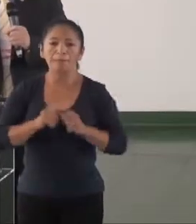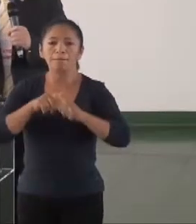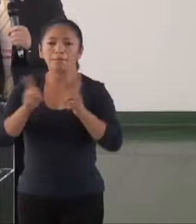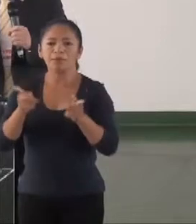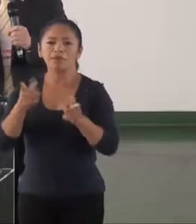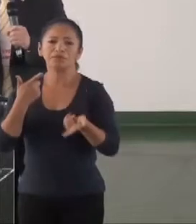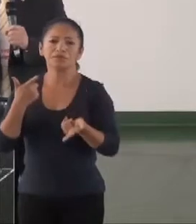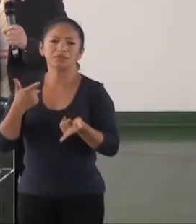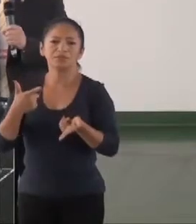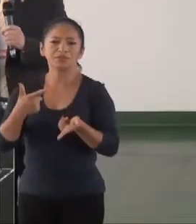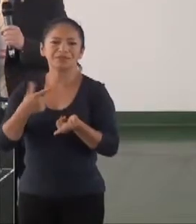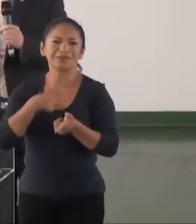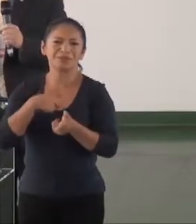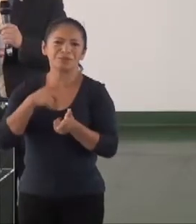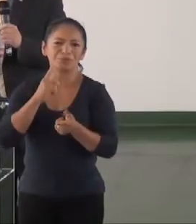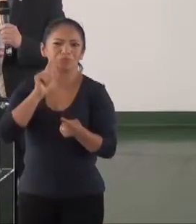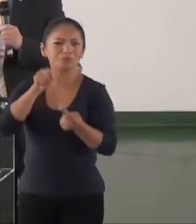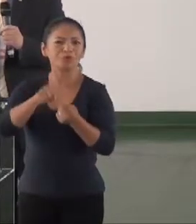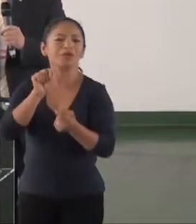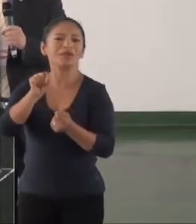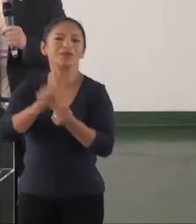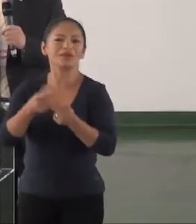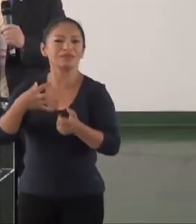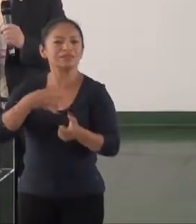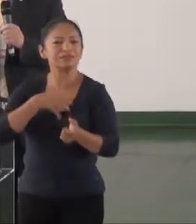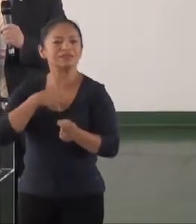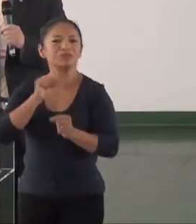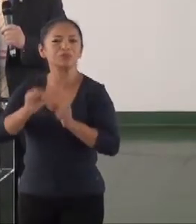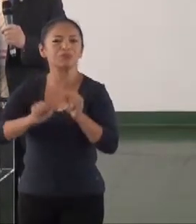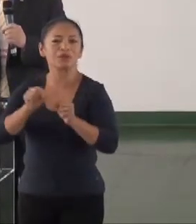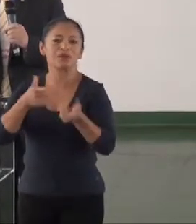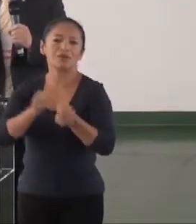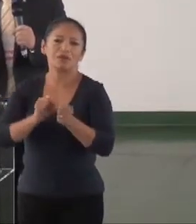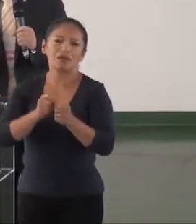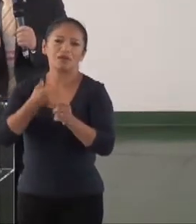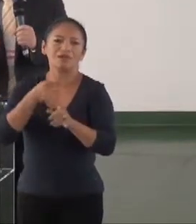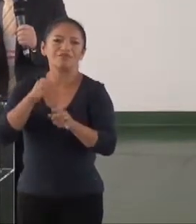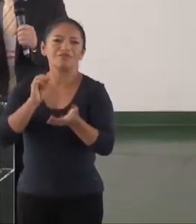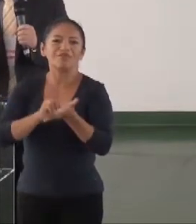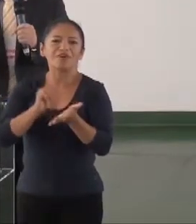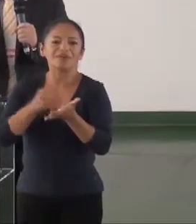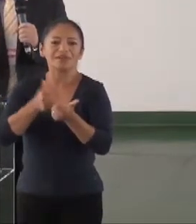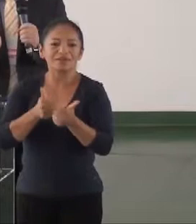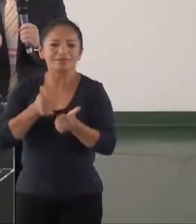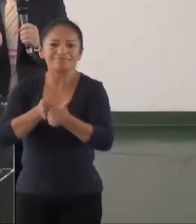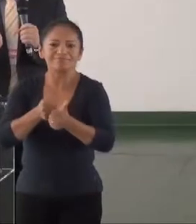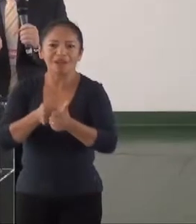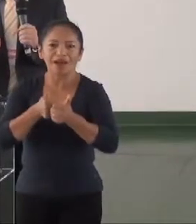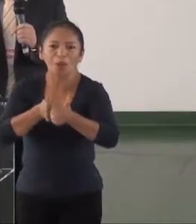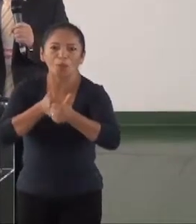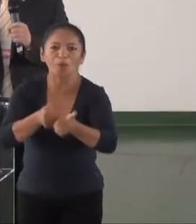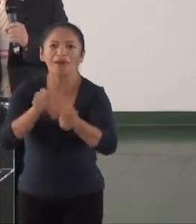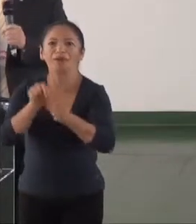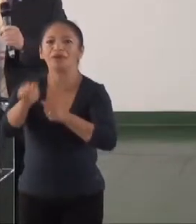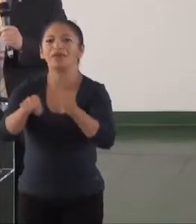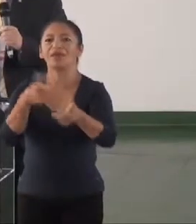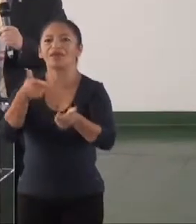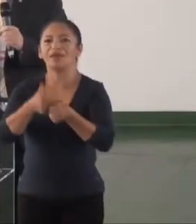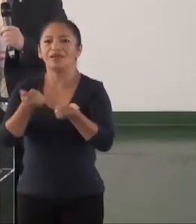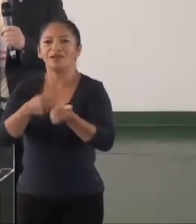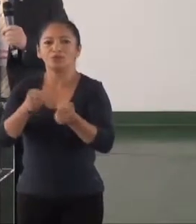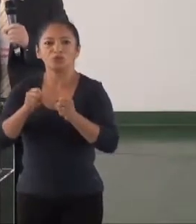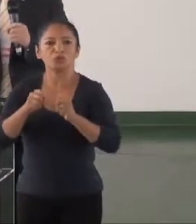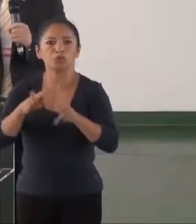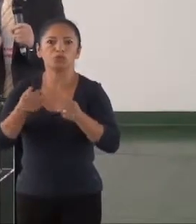coisas que eles sentem realmente é essa eventual distância do Ministério Público com os